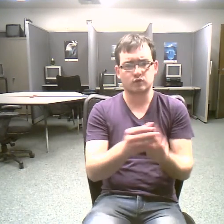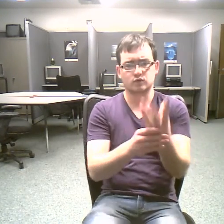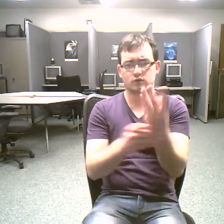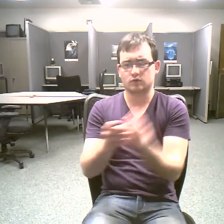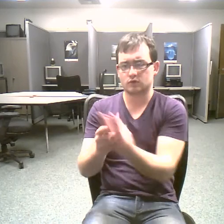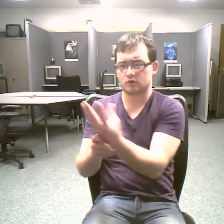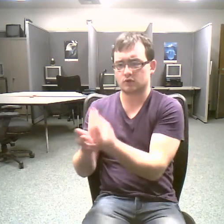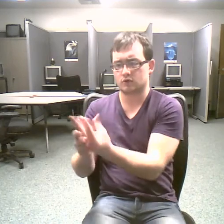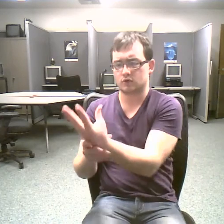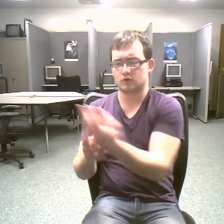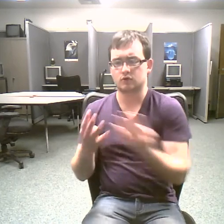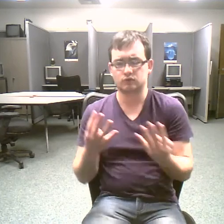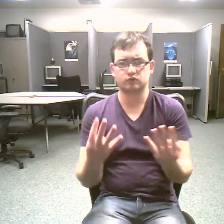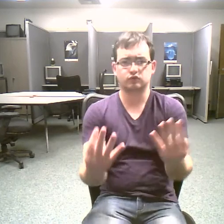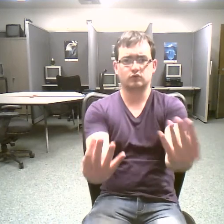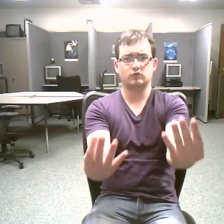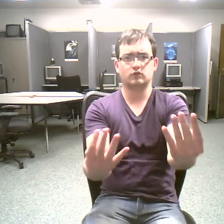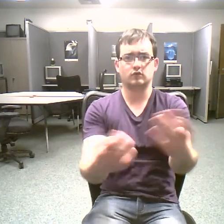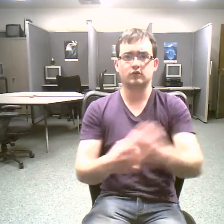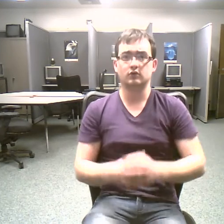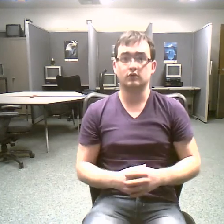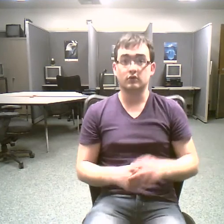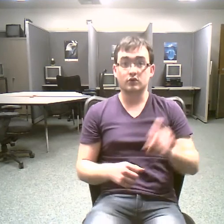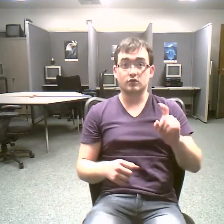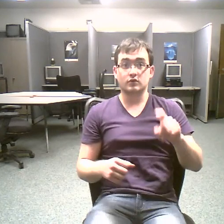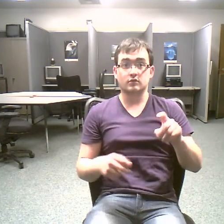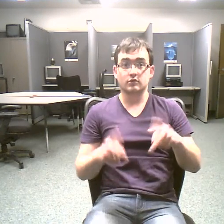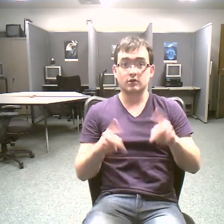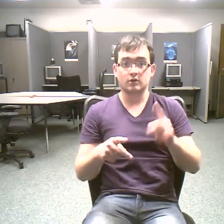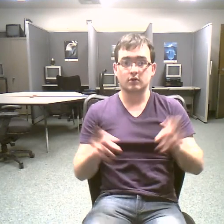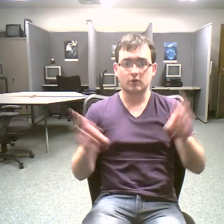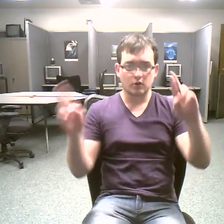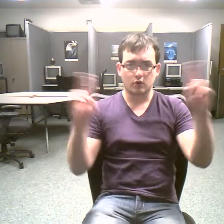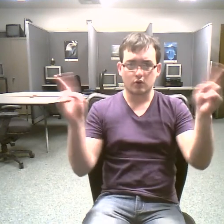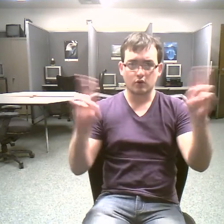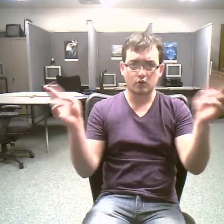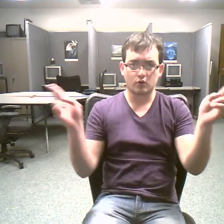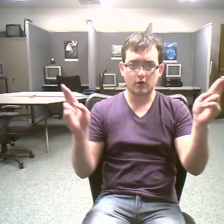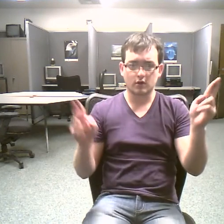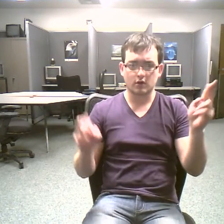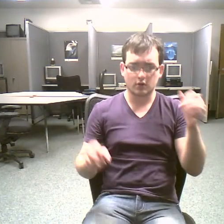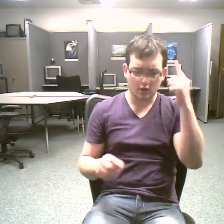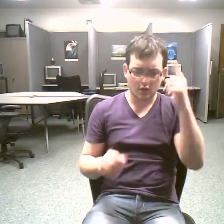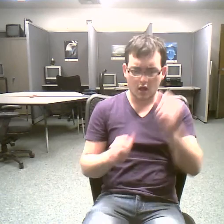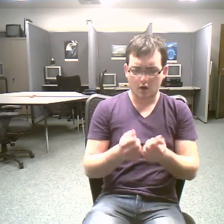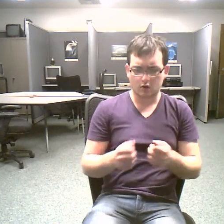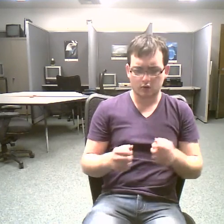to investigate how the earth system works and train younger geoscientists for the future